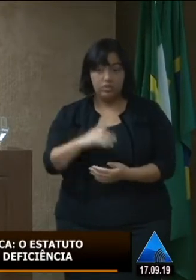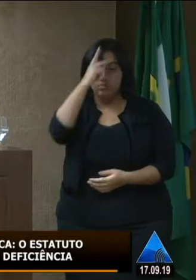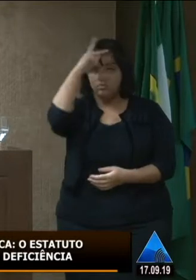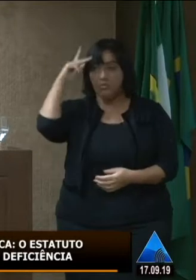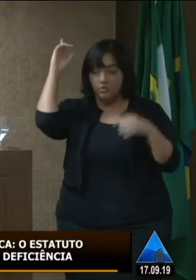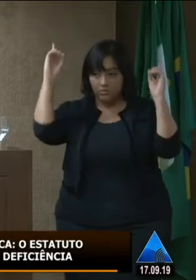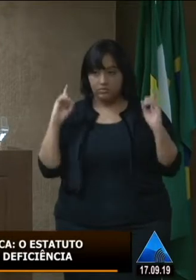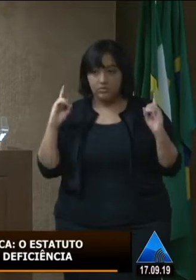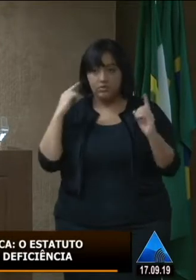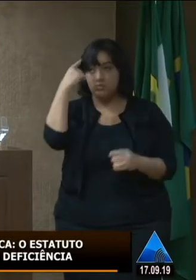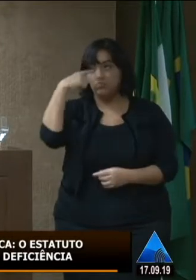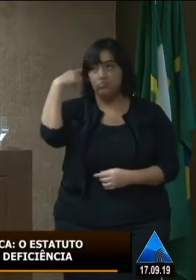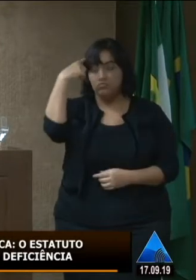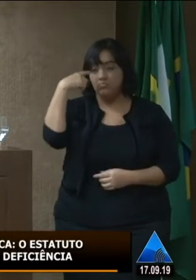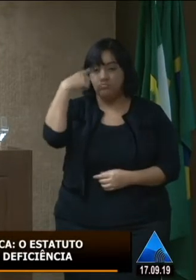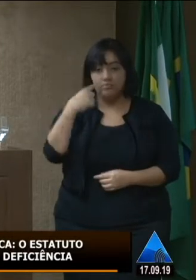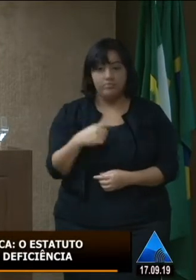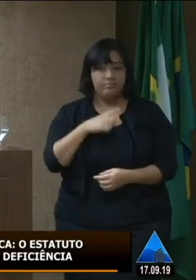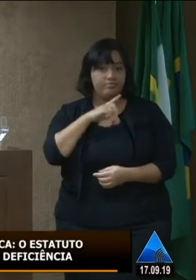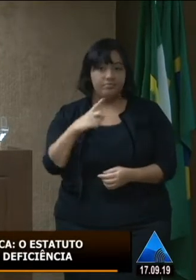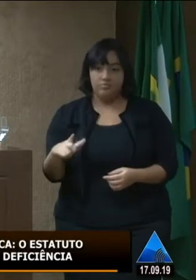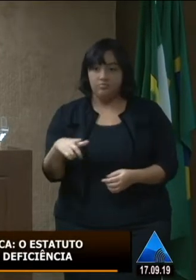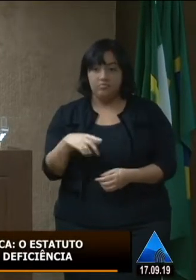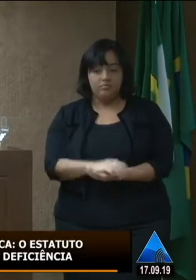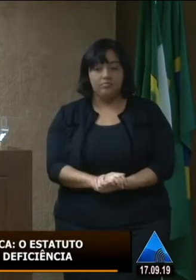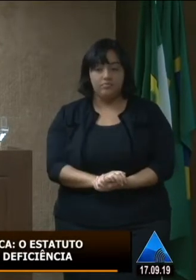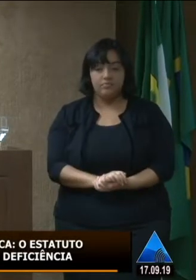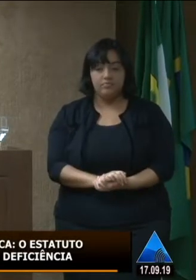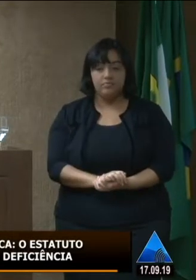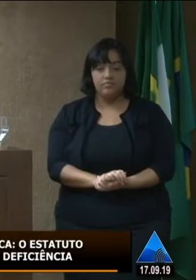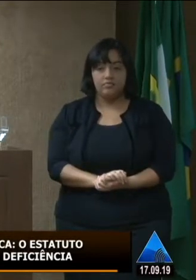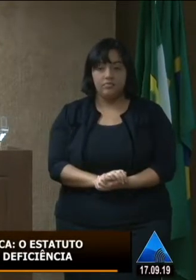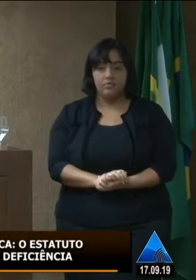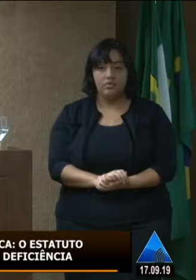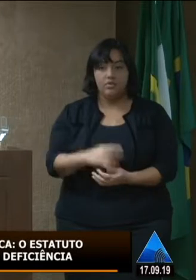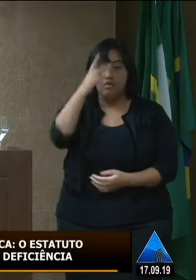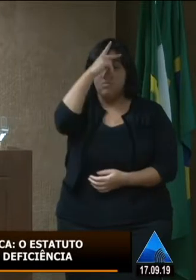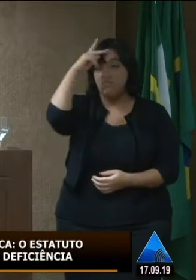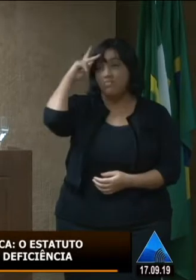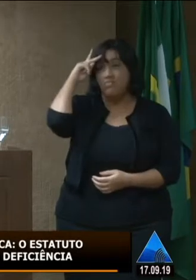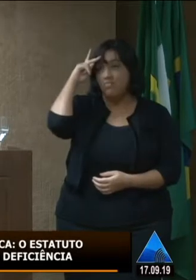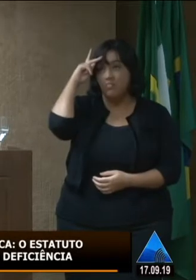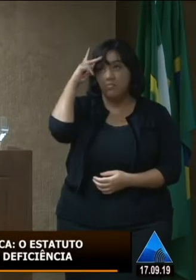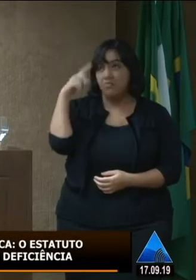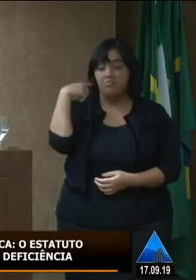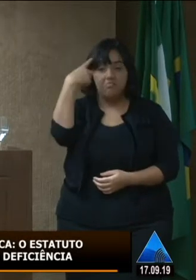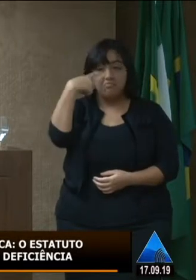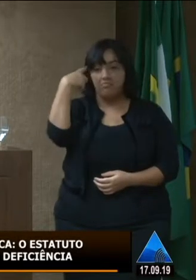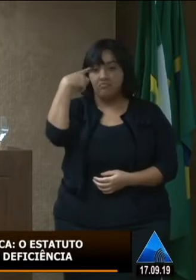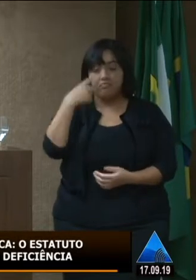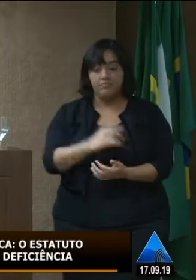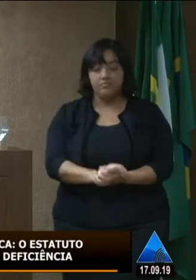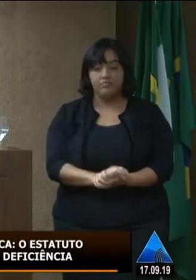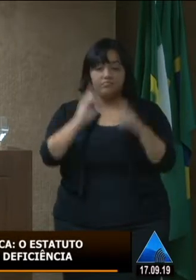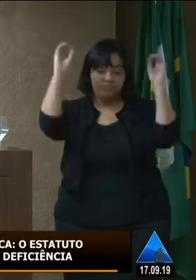visão monocular, ele não é visto como deficiente, certo? Eu digo isso por mim, já estou na minha